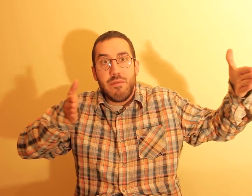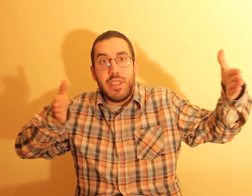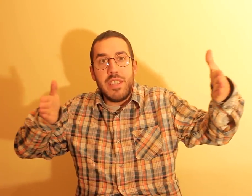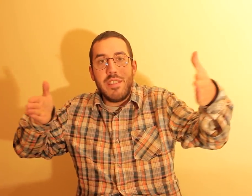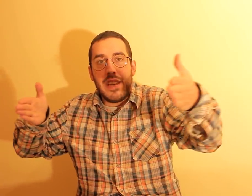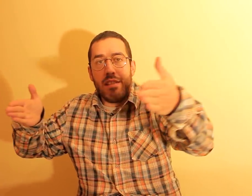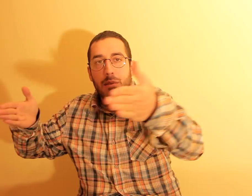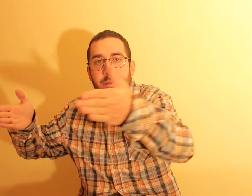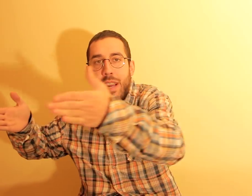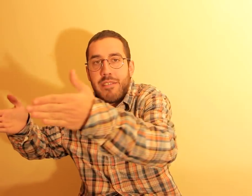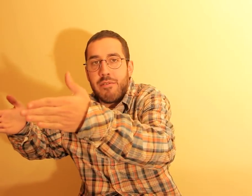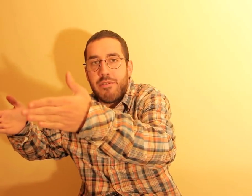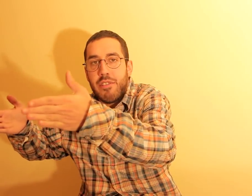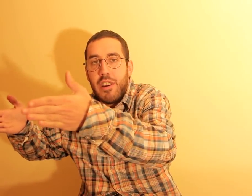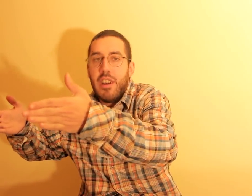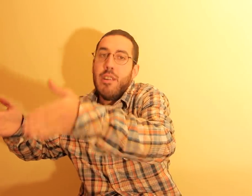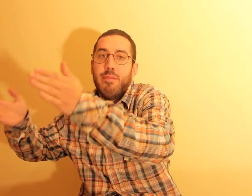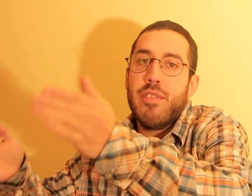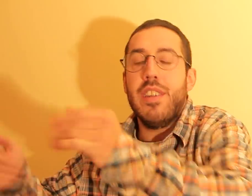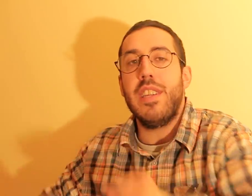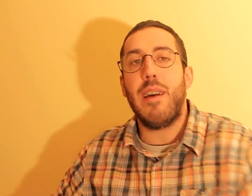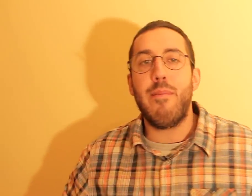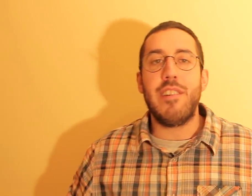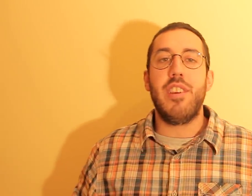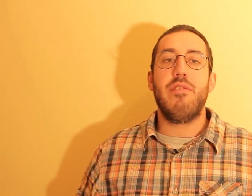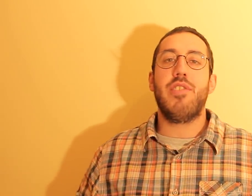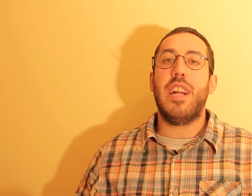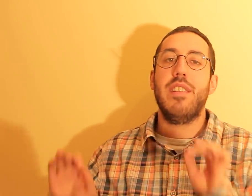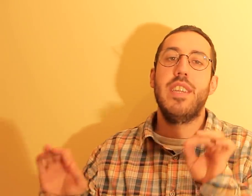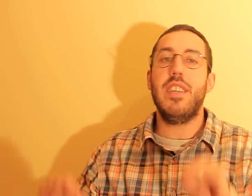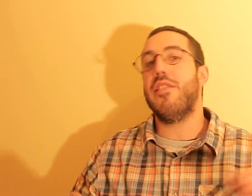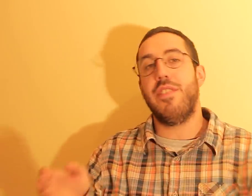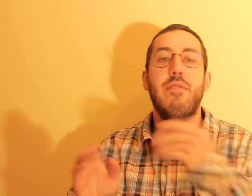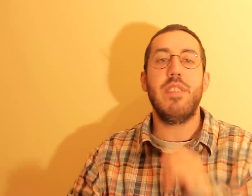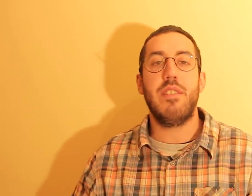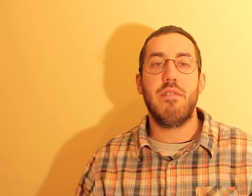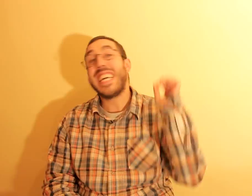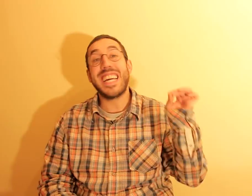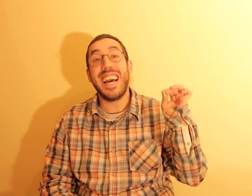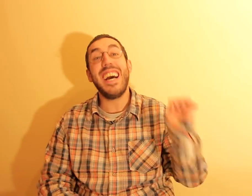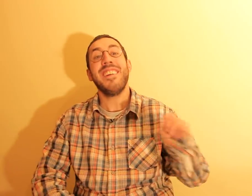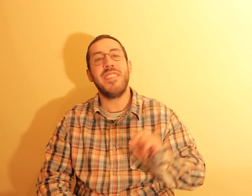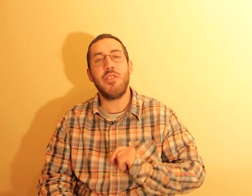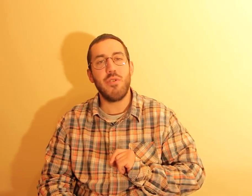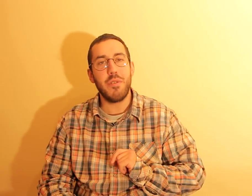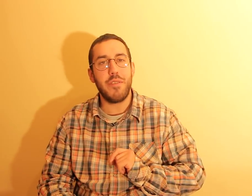39 metros, porque ali dava mais gente, eles estaram ali, e eles fizeram isso. Kaka, antigo jogador de